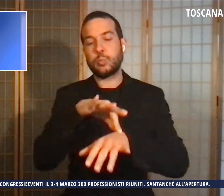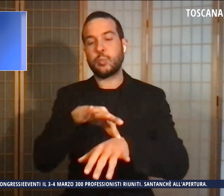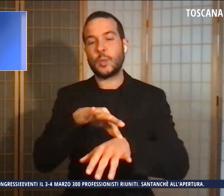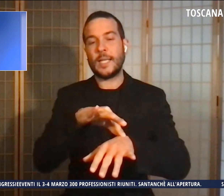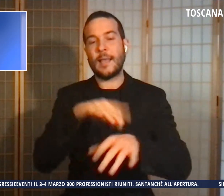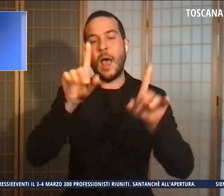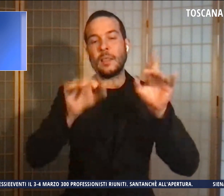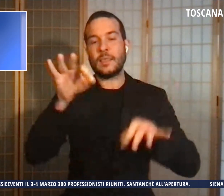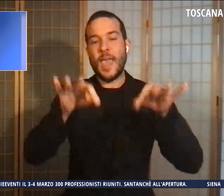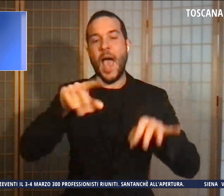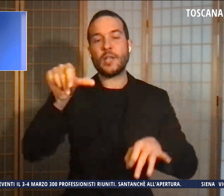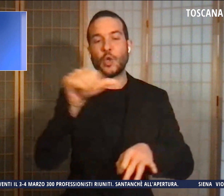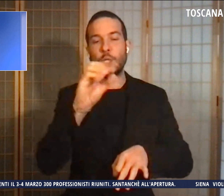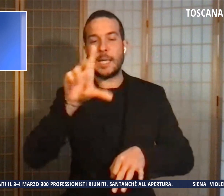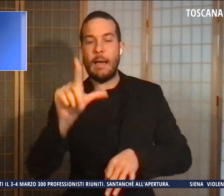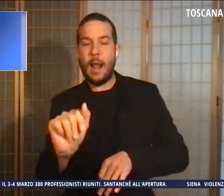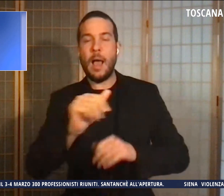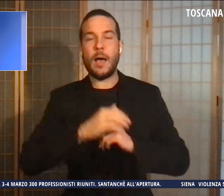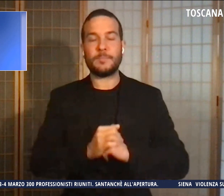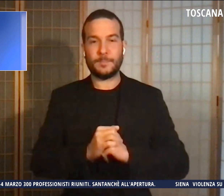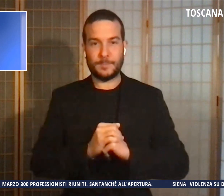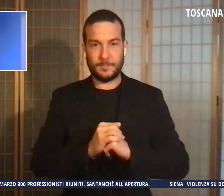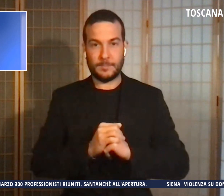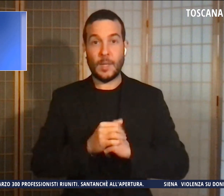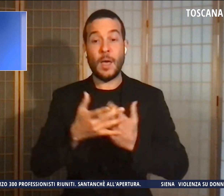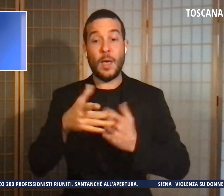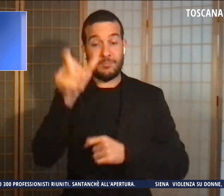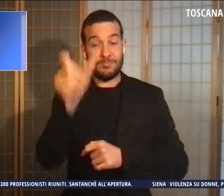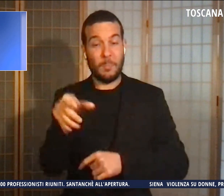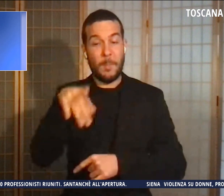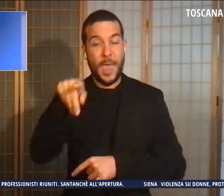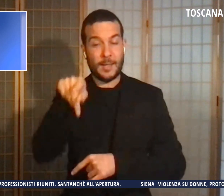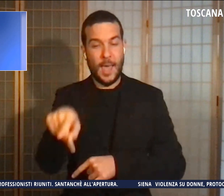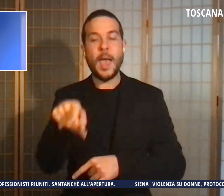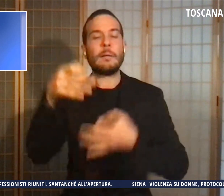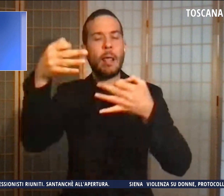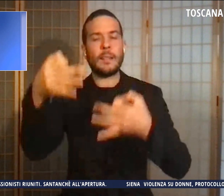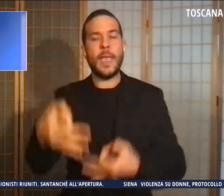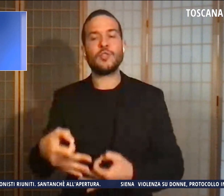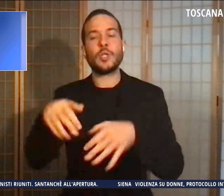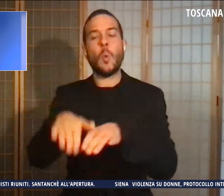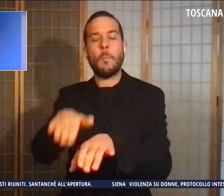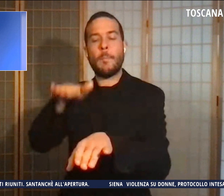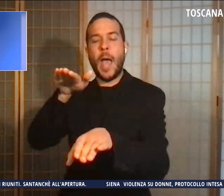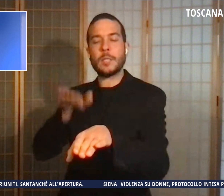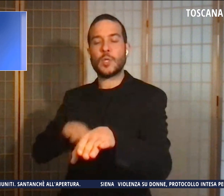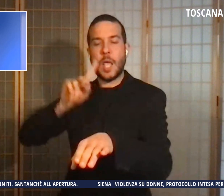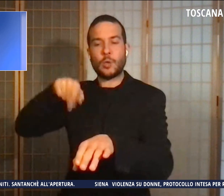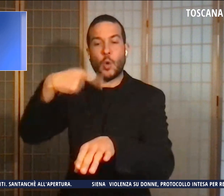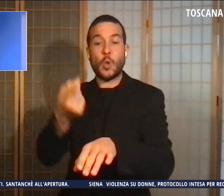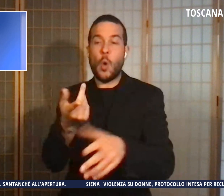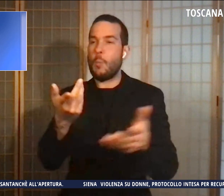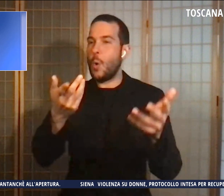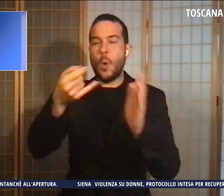Pereira ha deciso di fare un passo indietro dopo gli ultimi travagliati mesi a